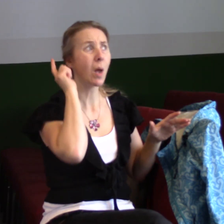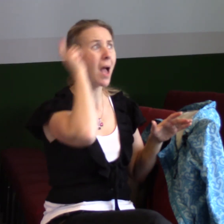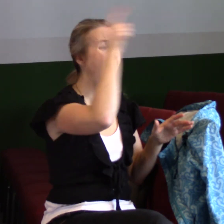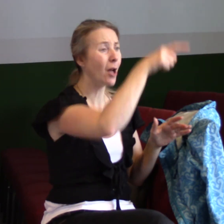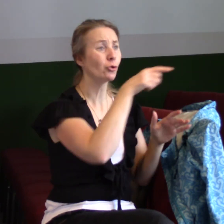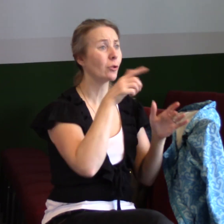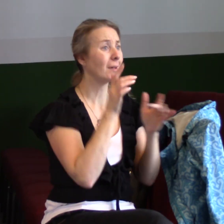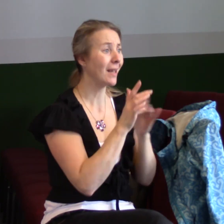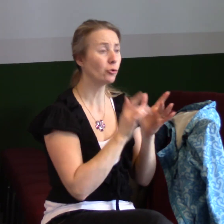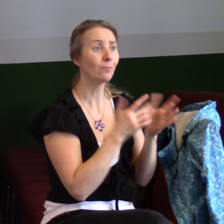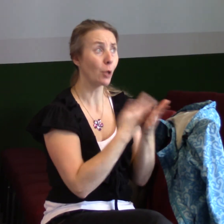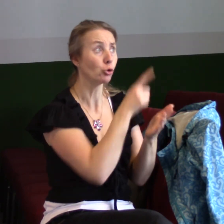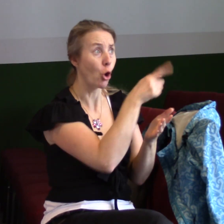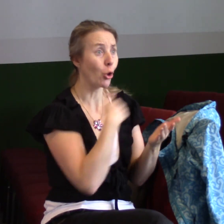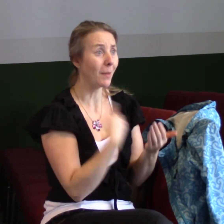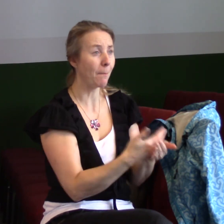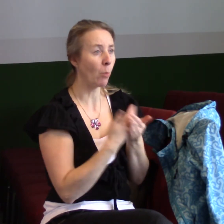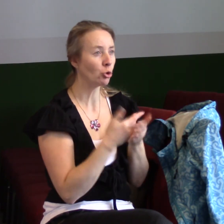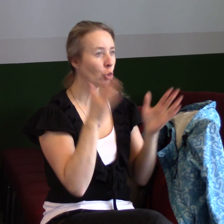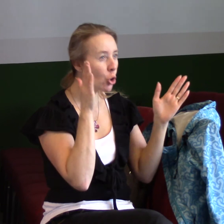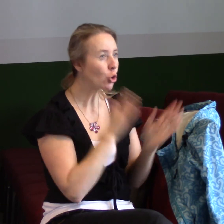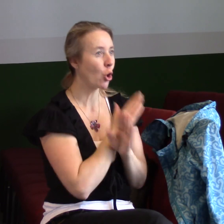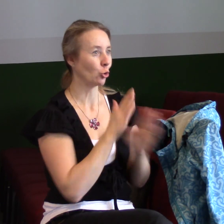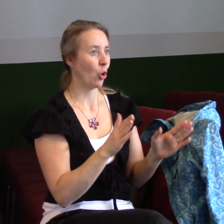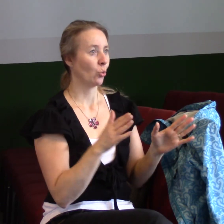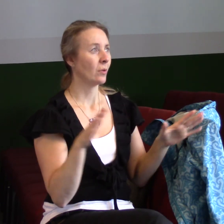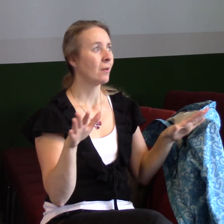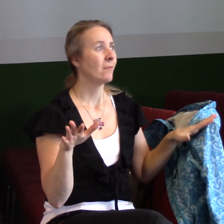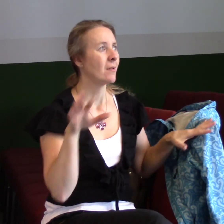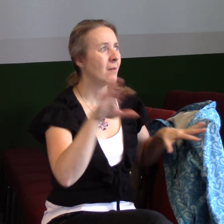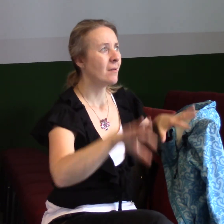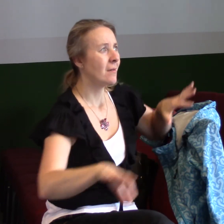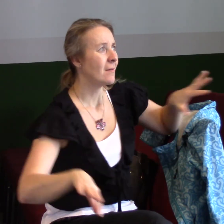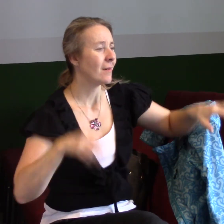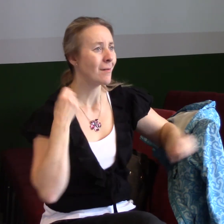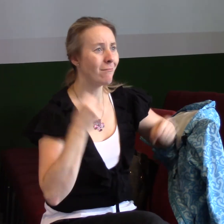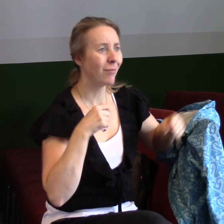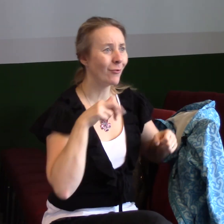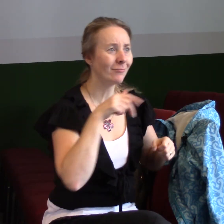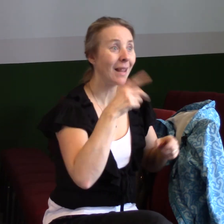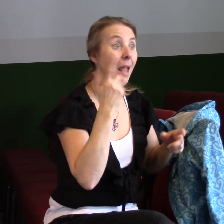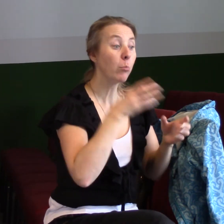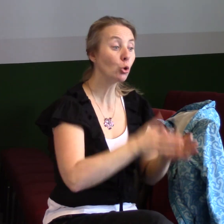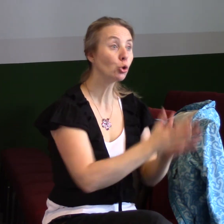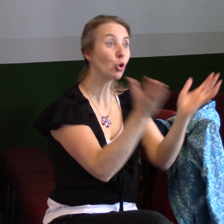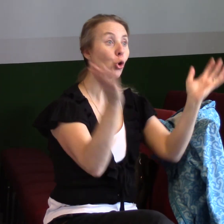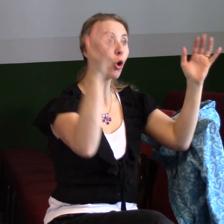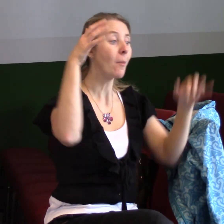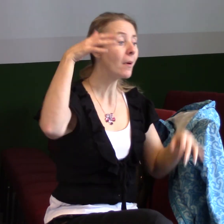pomoct. A to je něco, co souvisí s tím postojem, který je v kontextu toho, že